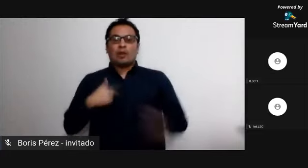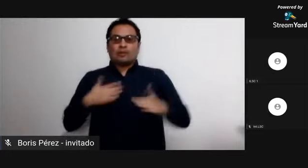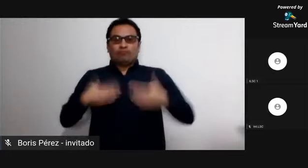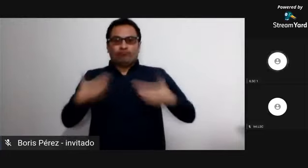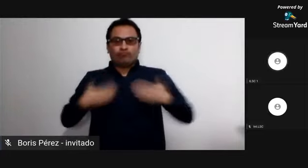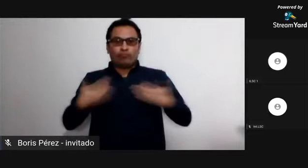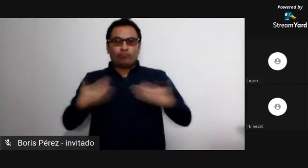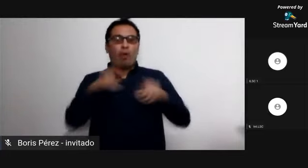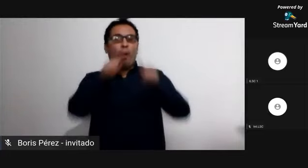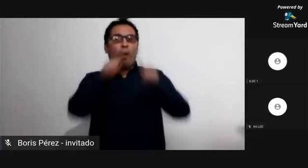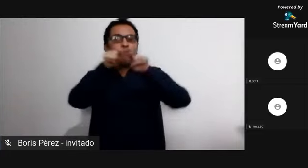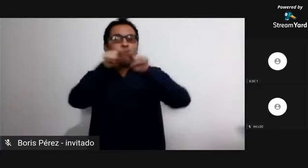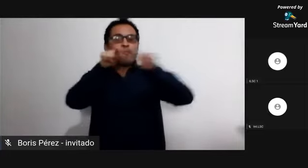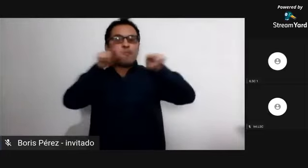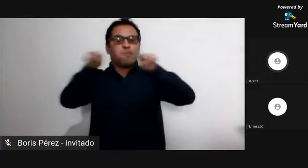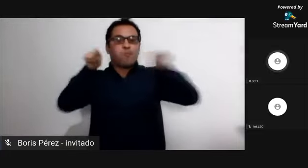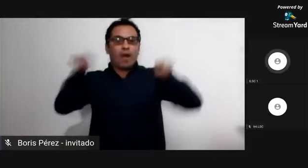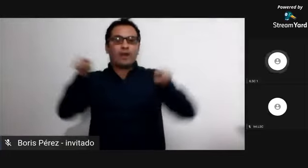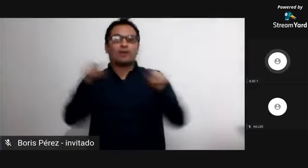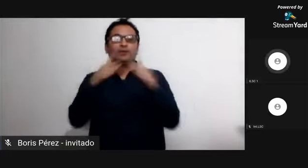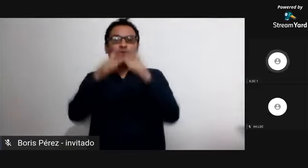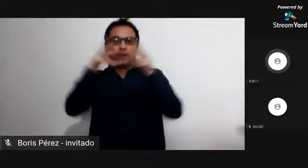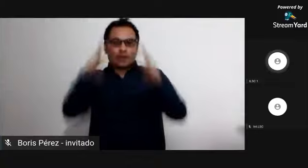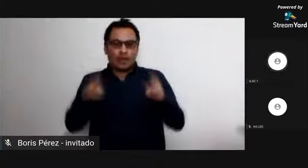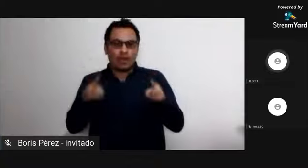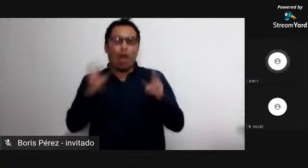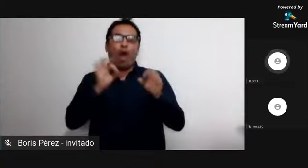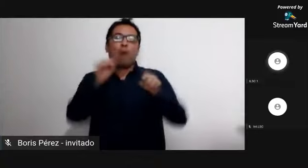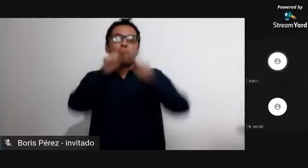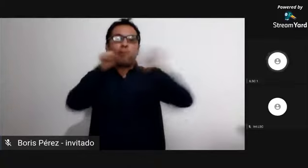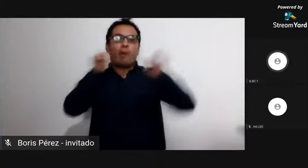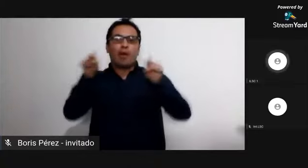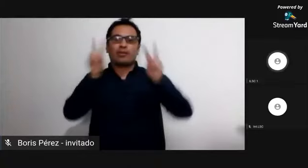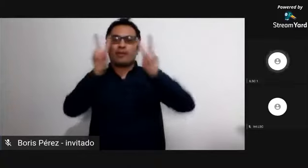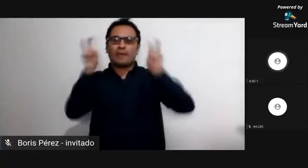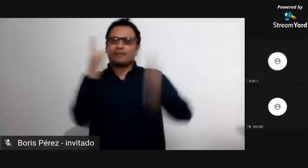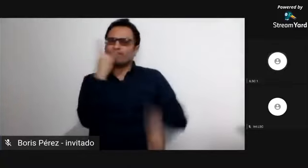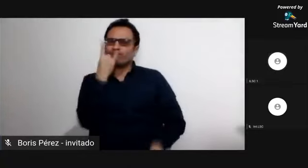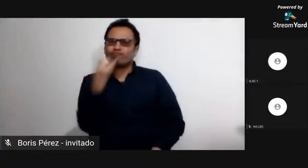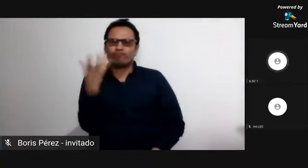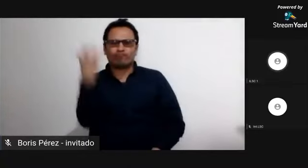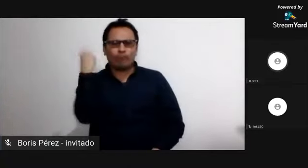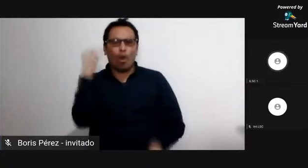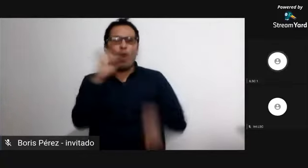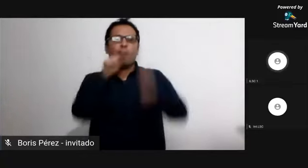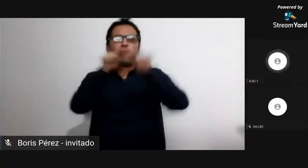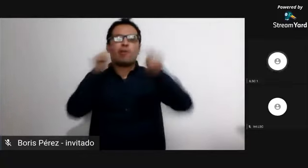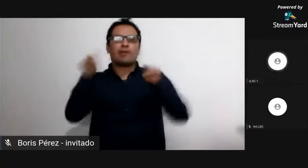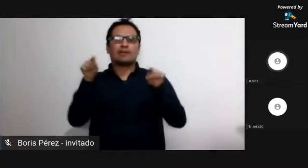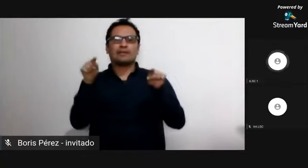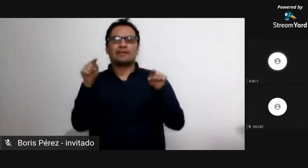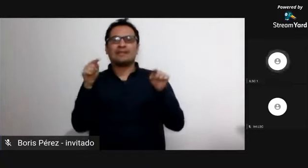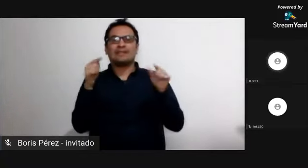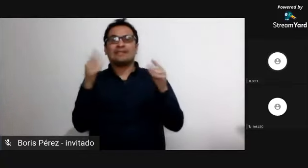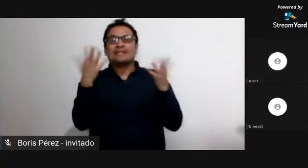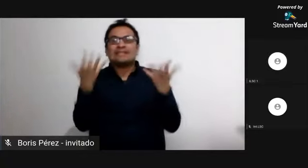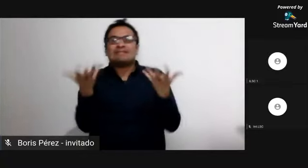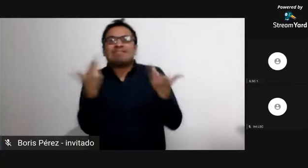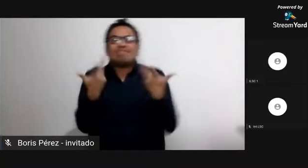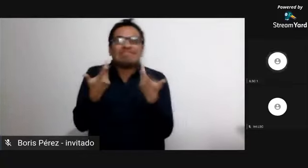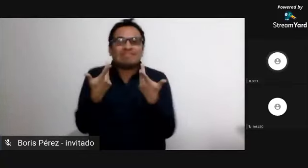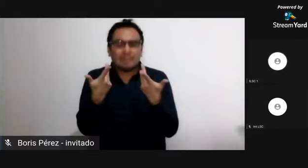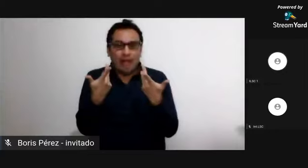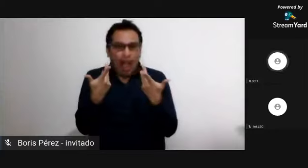personas logran conseguir la libertad y cómo se empiezan a dar esos movimientos de libertad por parte de los